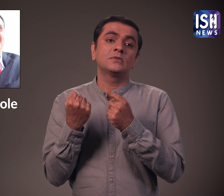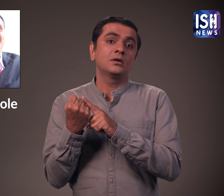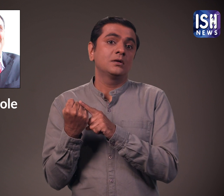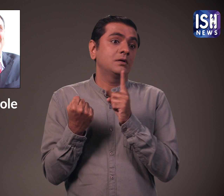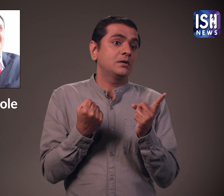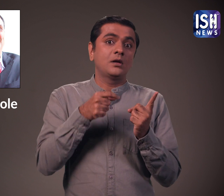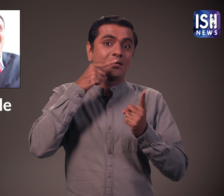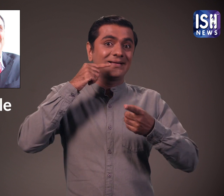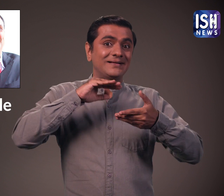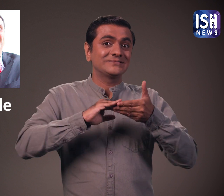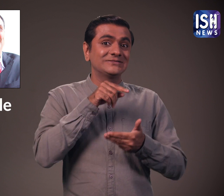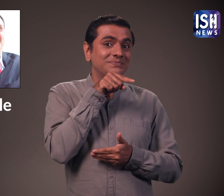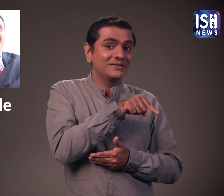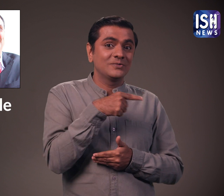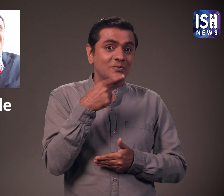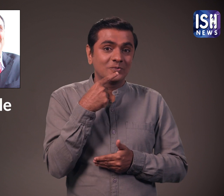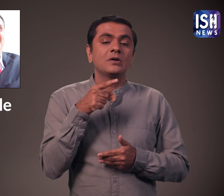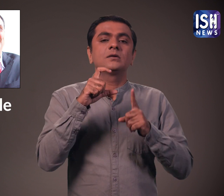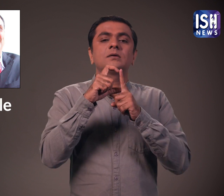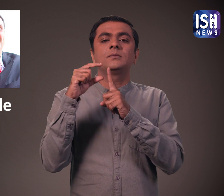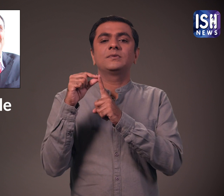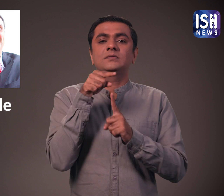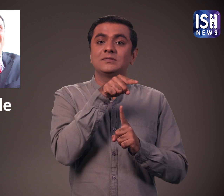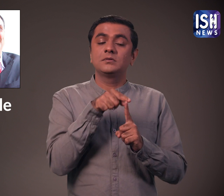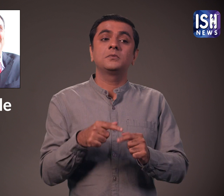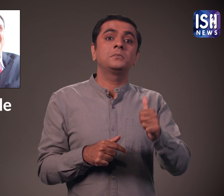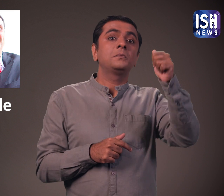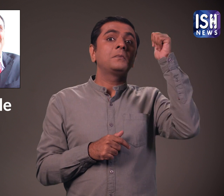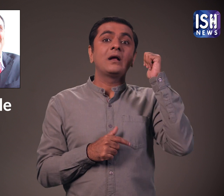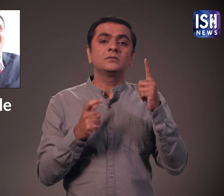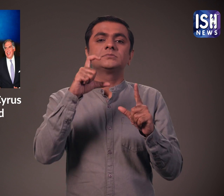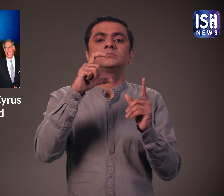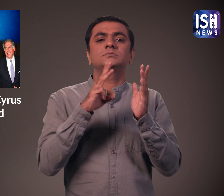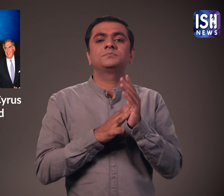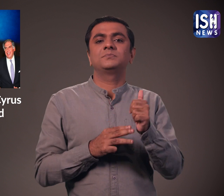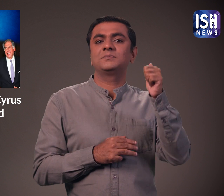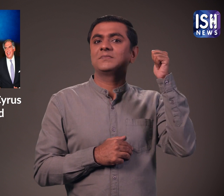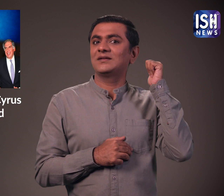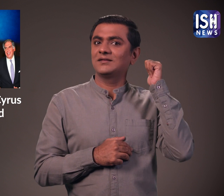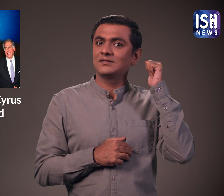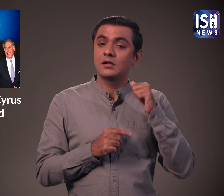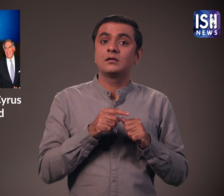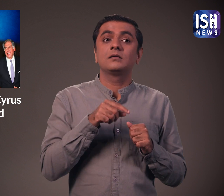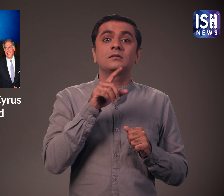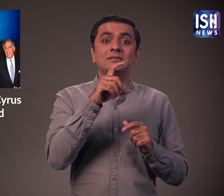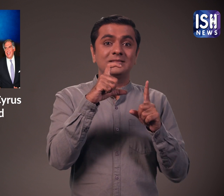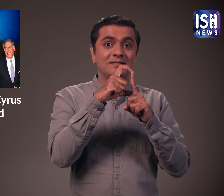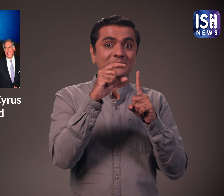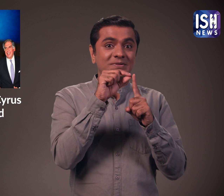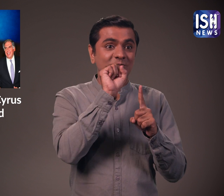उनके बगल में आगे की सीट पर उनके पती देरियस पंडोले बैटे थे। साइरस मिस्त्री और जहांगिर पंडोले जो